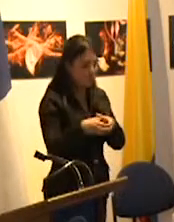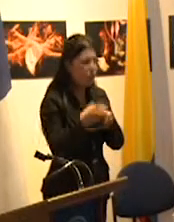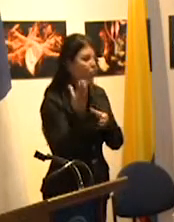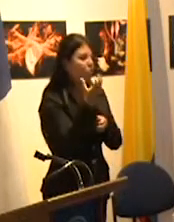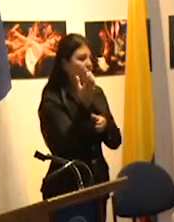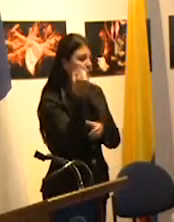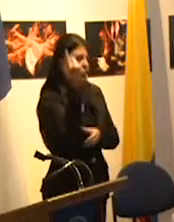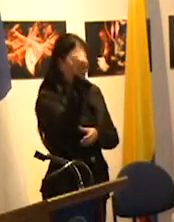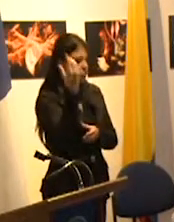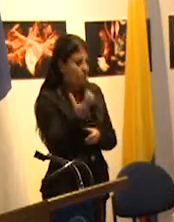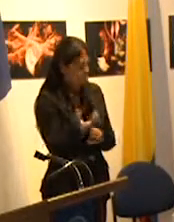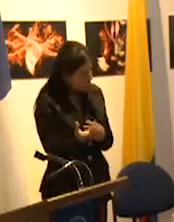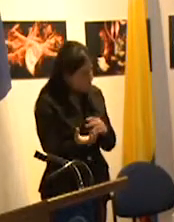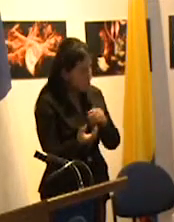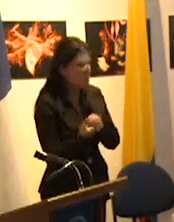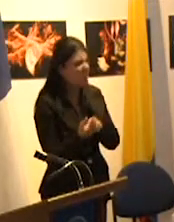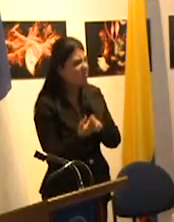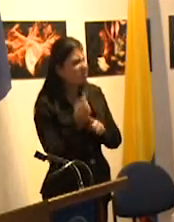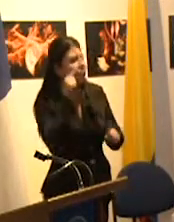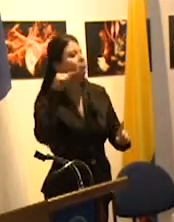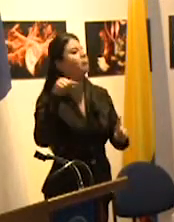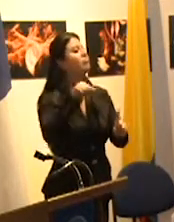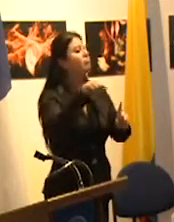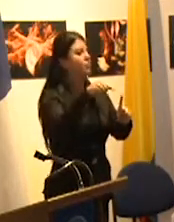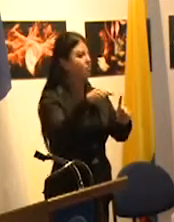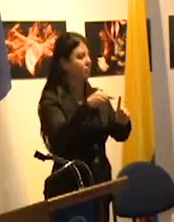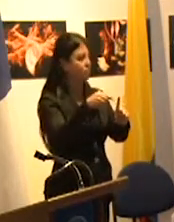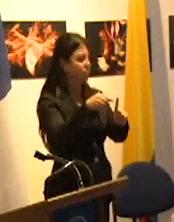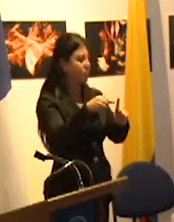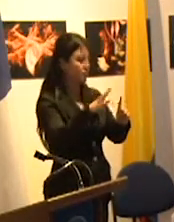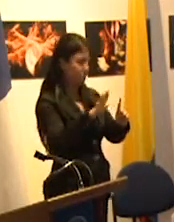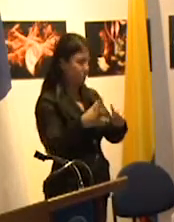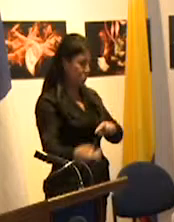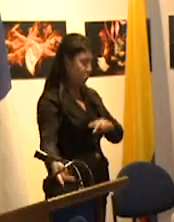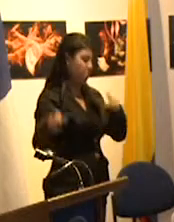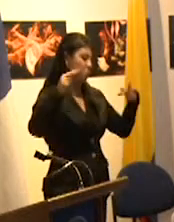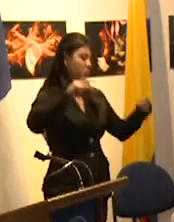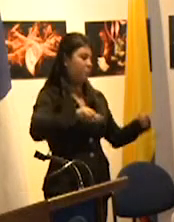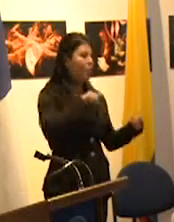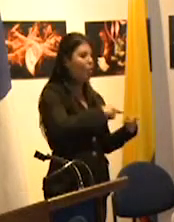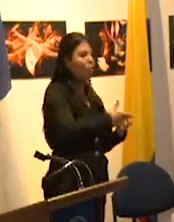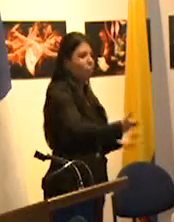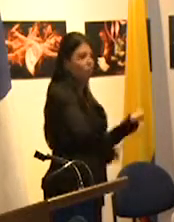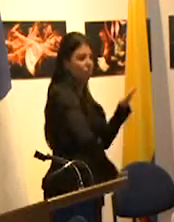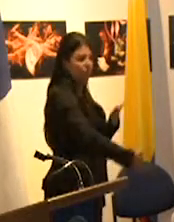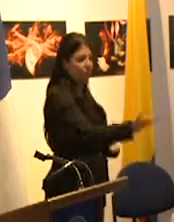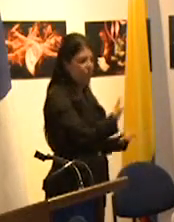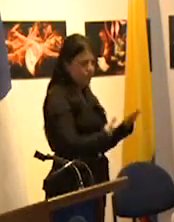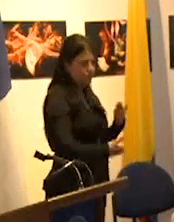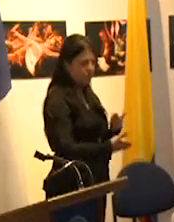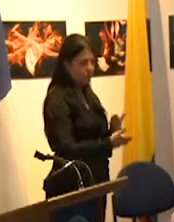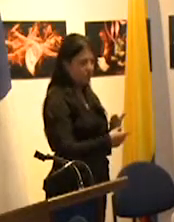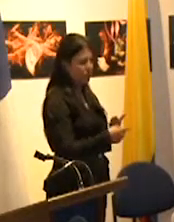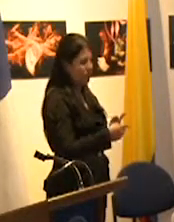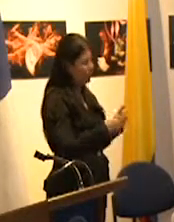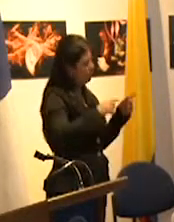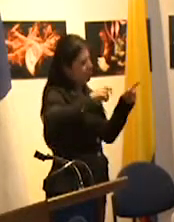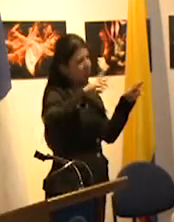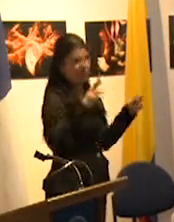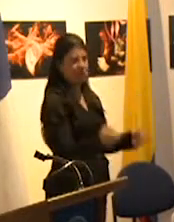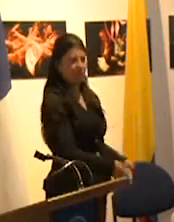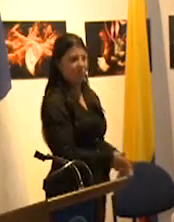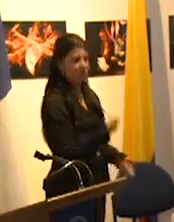un colectivo común que pueda proyectarse caso contrario la socialización estrictamente